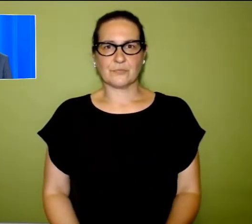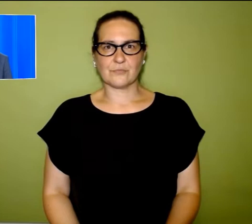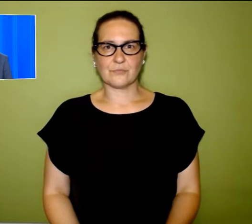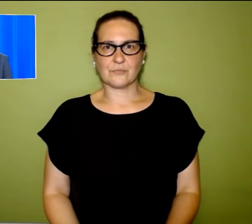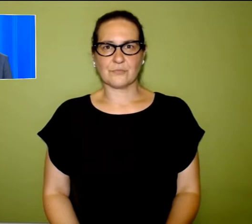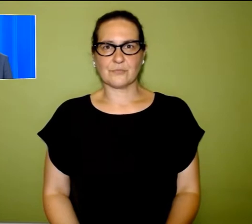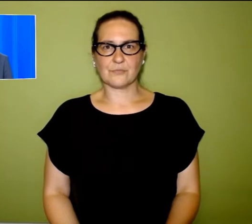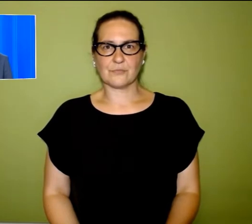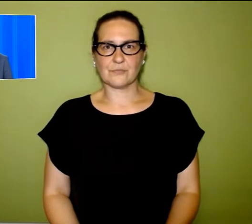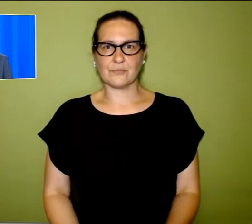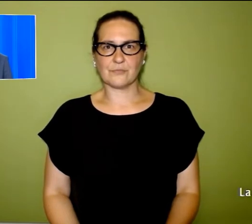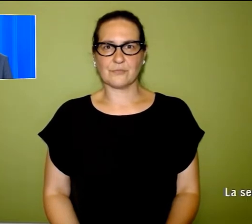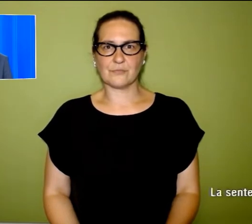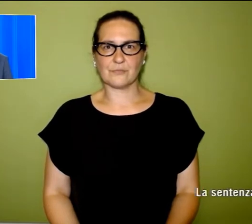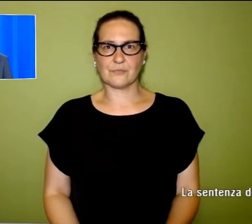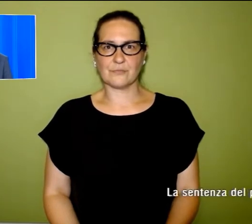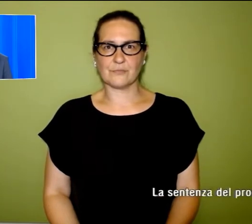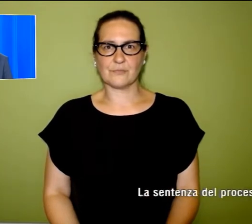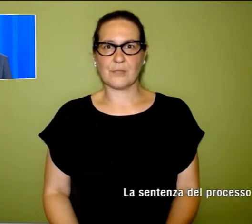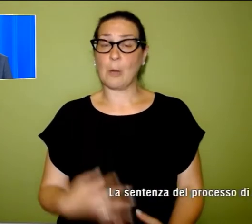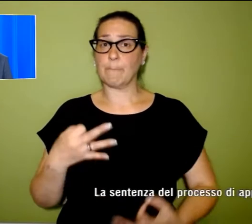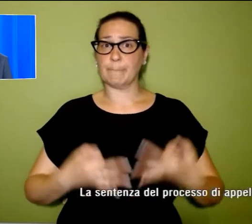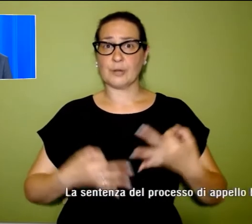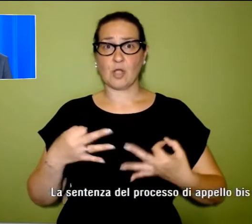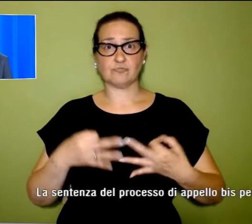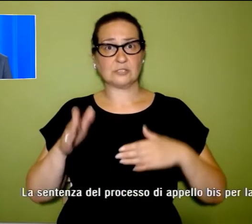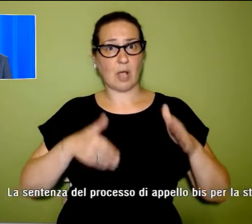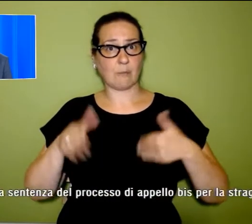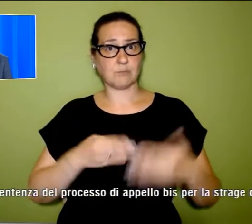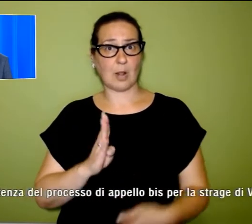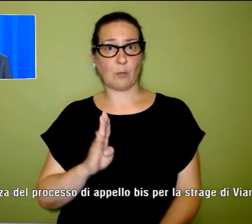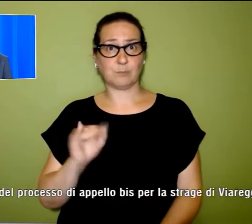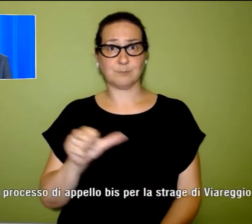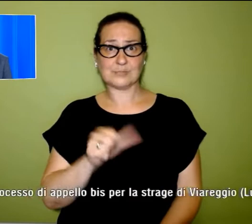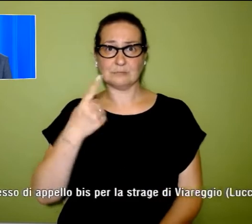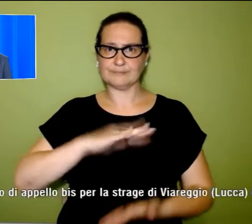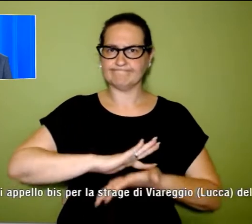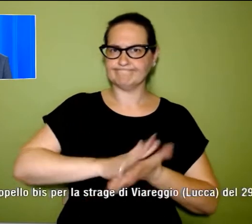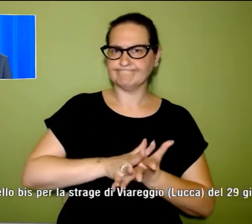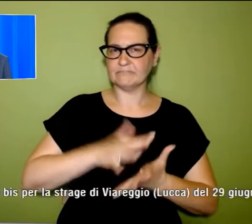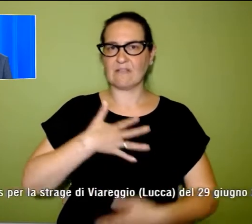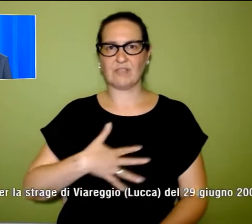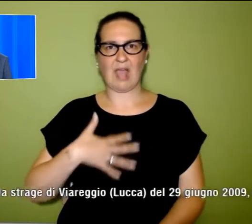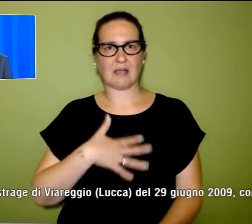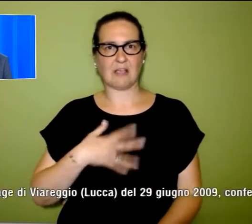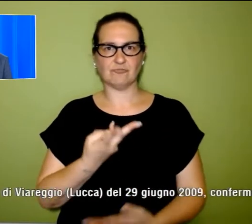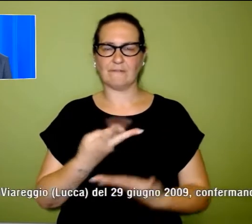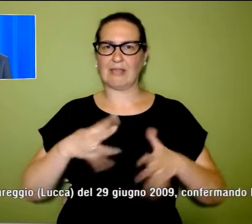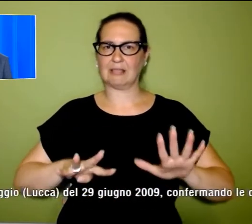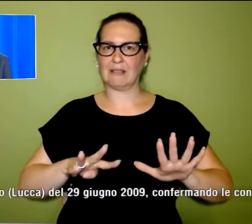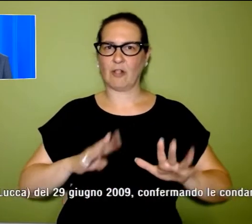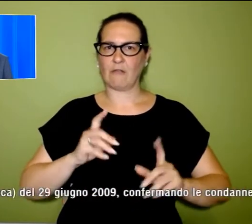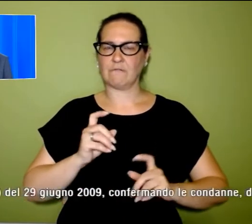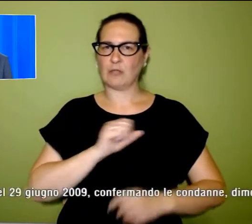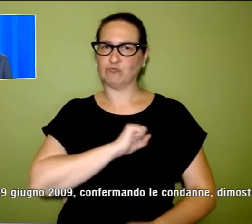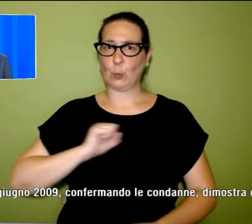La sentenza del processo di appello bis per la strage di Viareggio del 29 giugno del 2009,